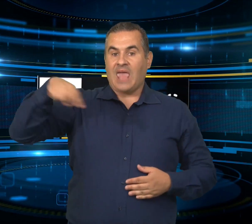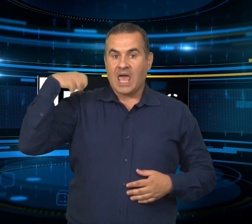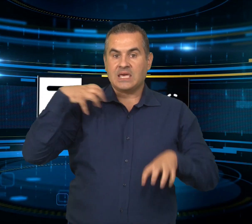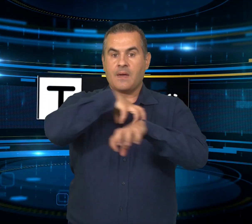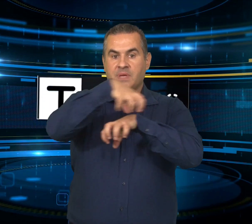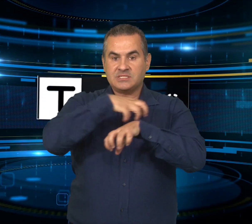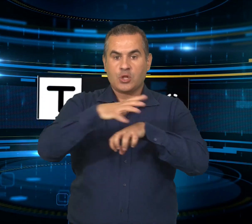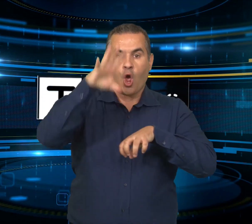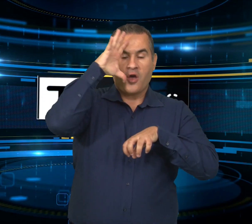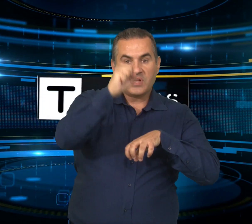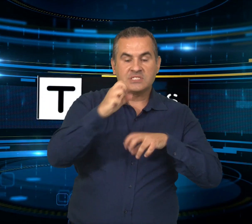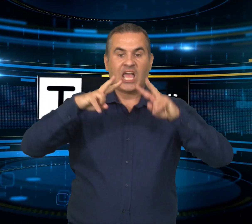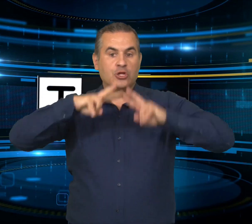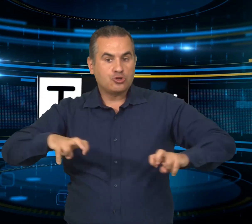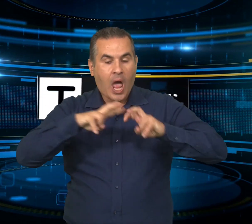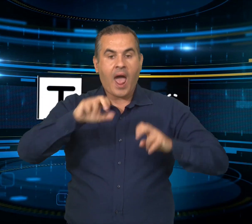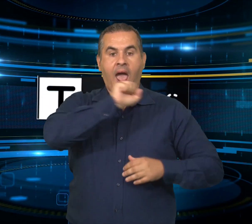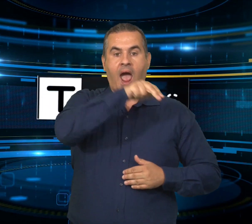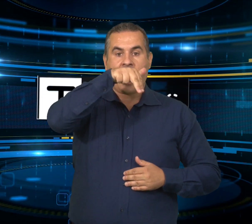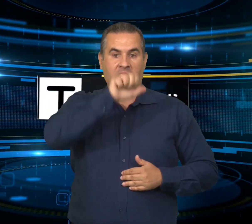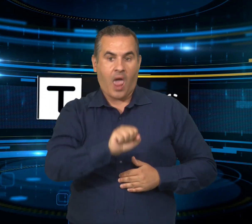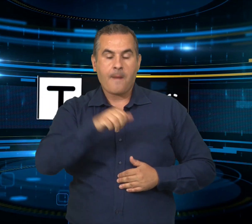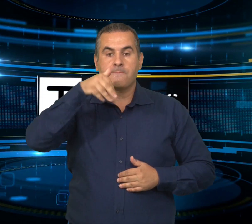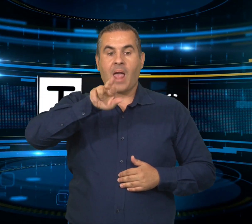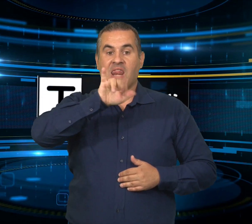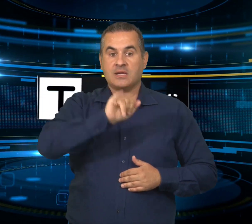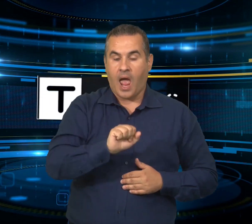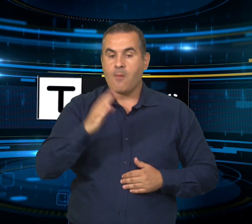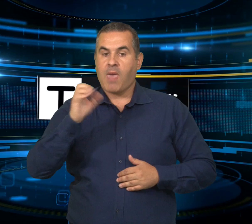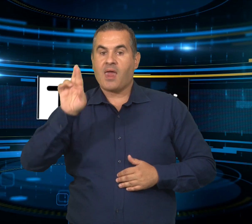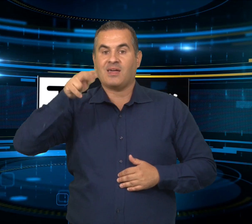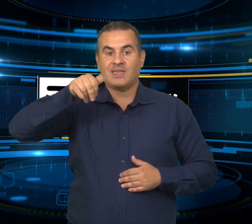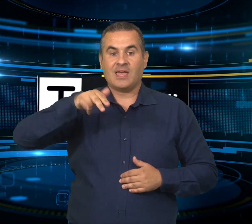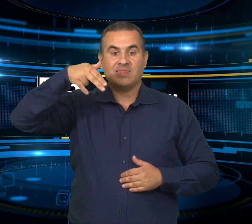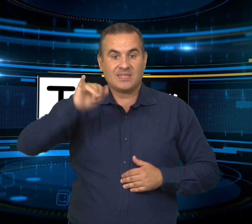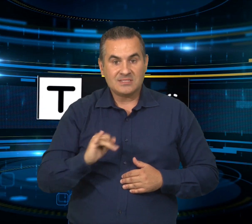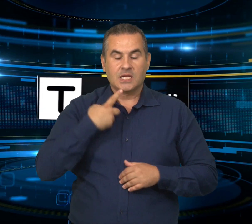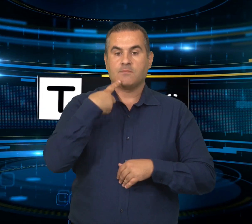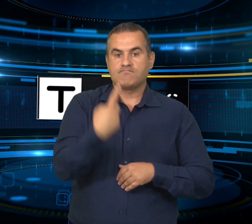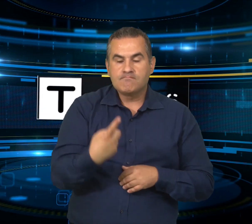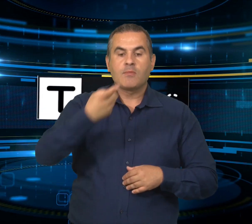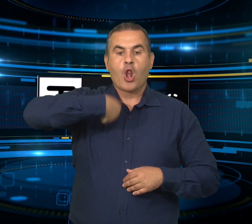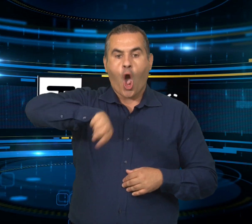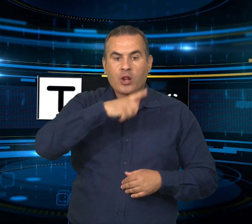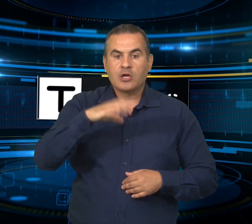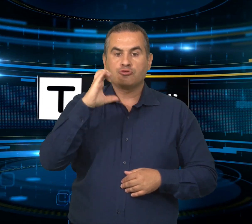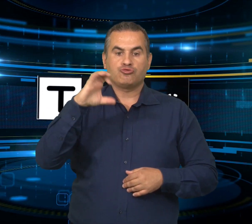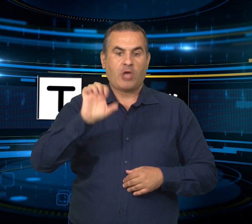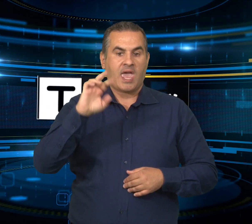Il nostro Cern italiano, così la Ministra dell'Università e della Ricerca Anna Maria Bernini ieri ha ridefinito il progetto Einstein in un